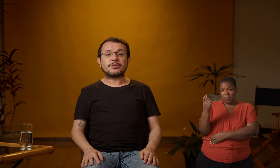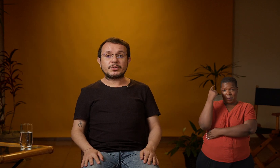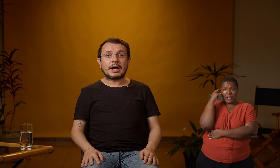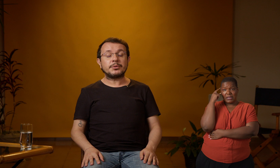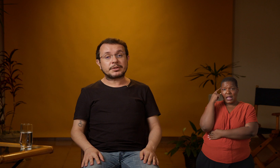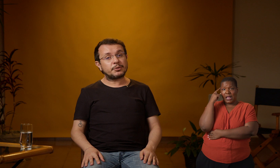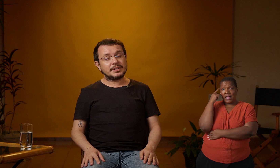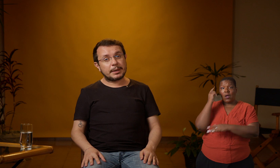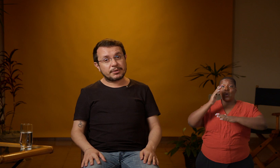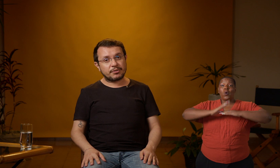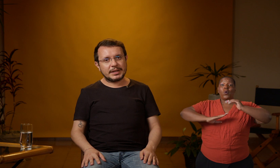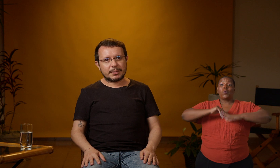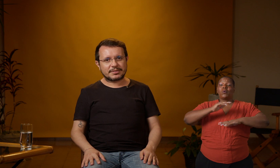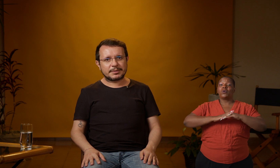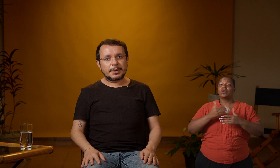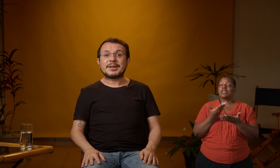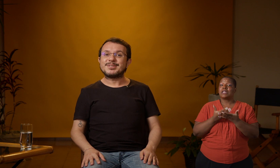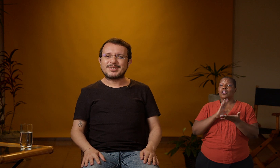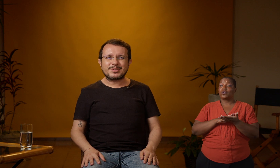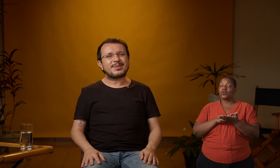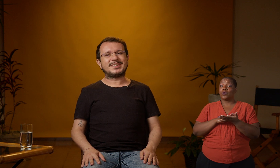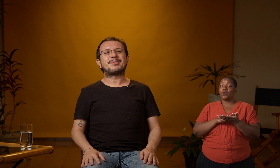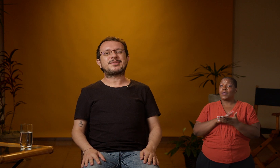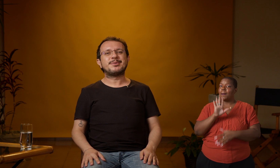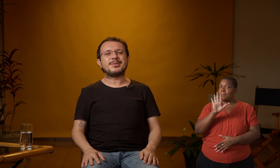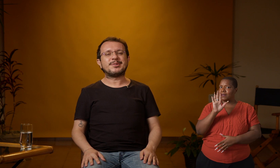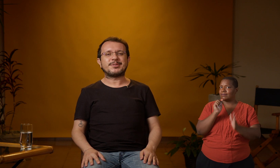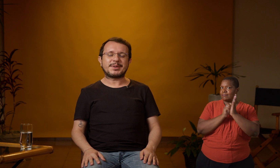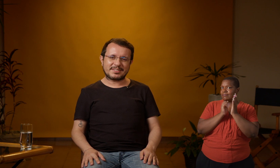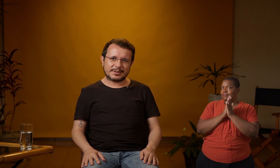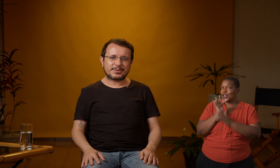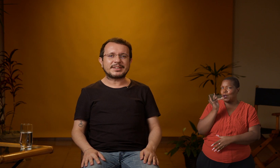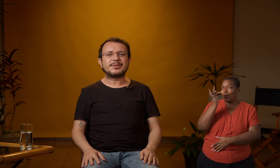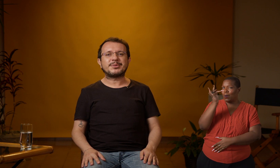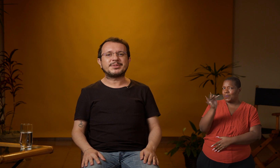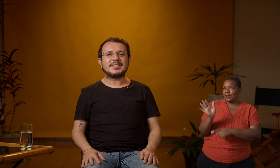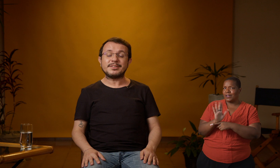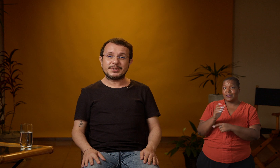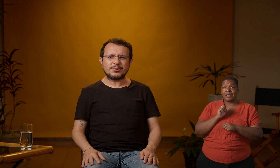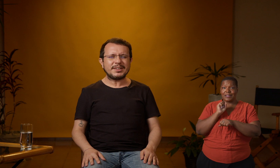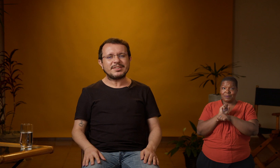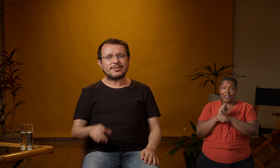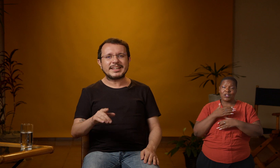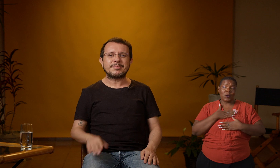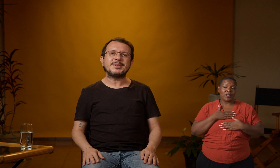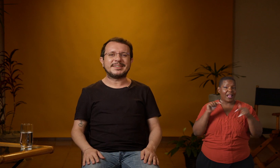profissional tradutor e intérprete de Libras. Mas isso a gente vai fazer no próximo vídeo. Espero que vocês tenham gostado do conteúdo desse vídeo e a gente se vê daqui a pouquinho.